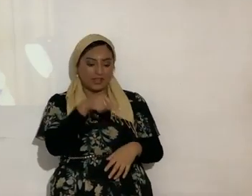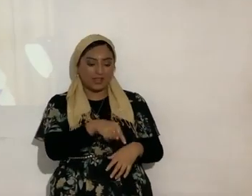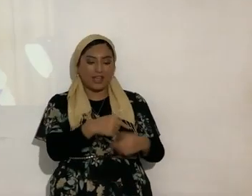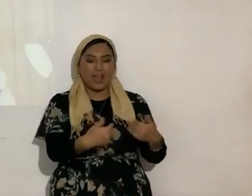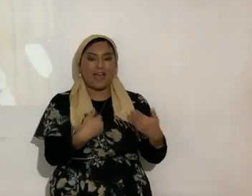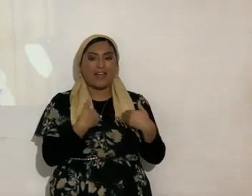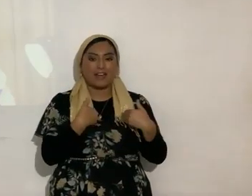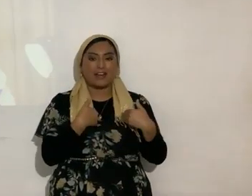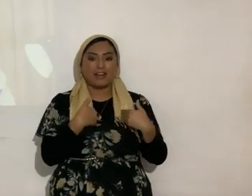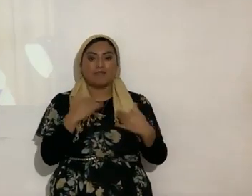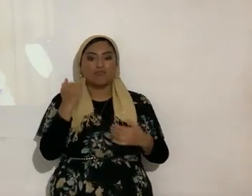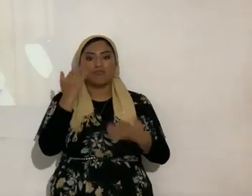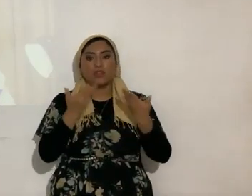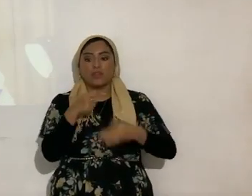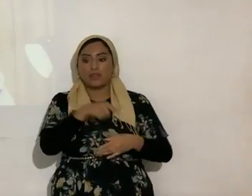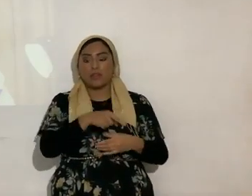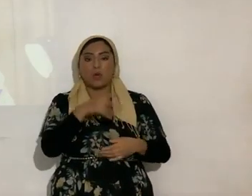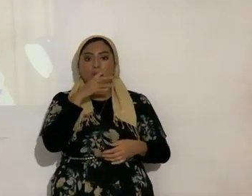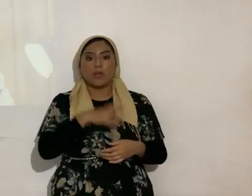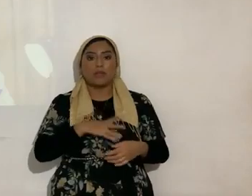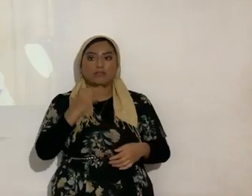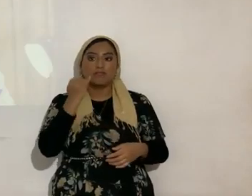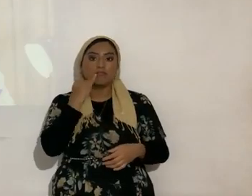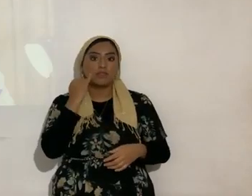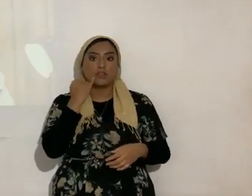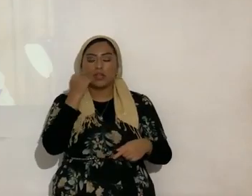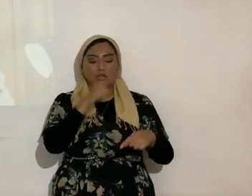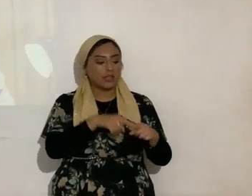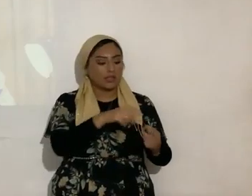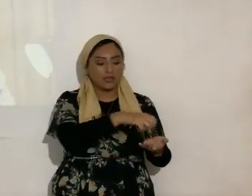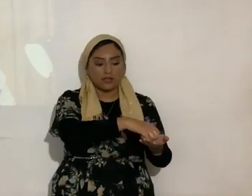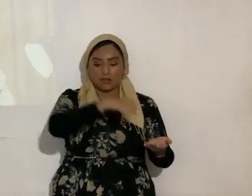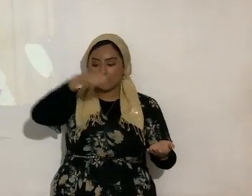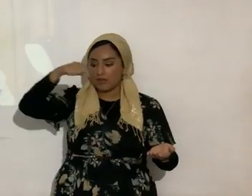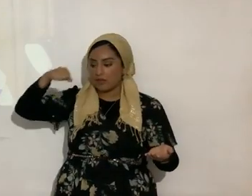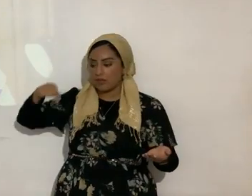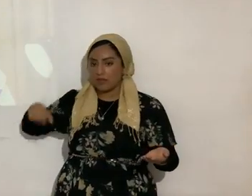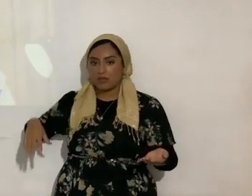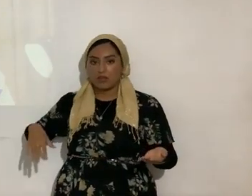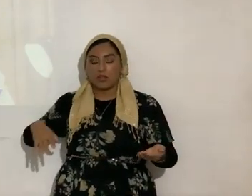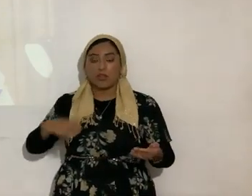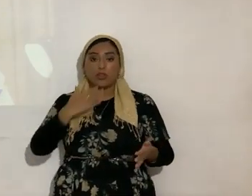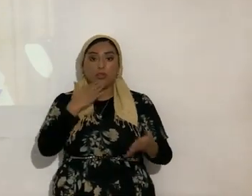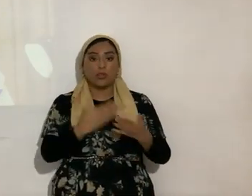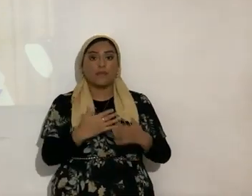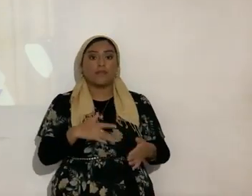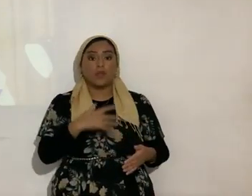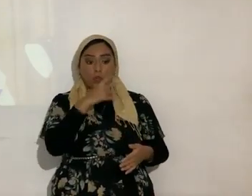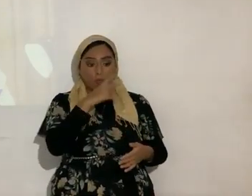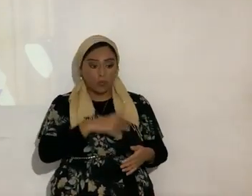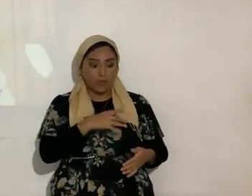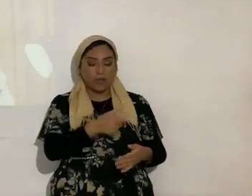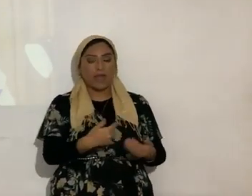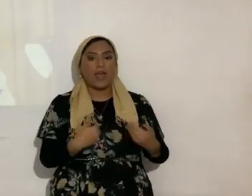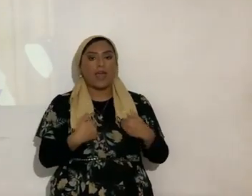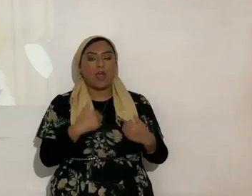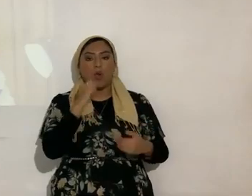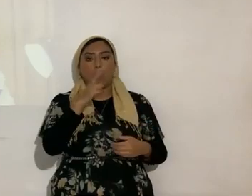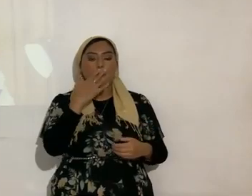los resentimientos que tuvo esta mujer los buenos sentimientos que tuvo esta mujer o los malos sentimientos que tuvo esta